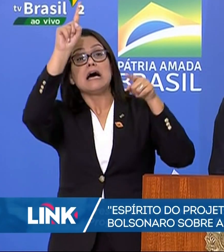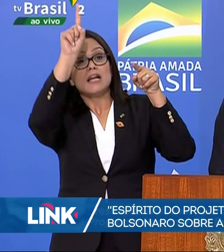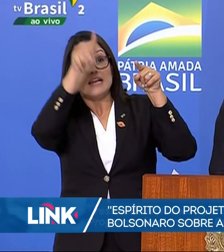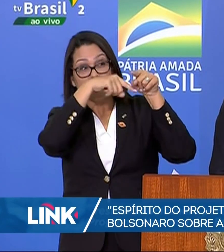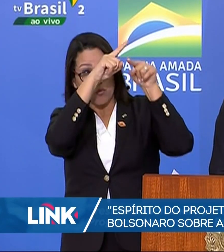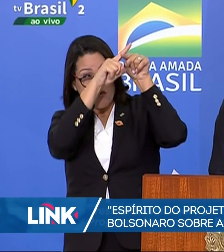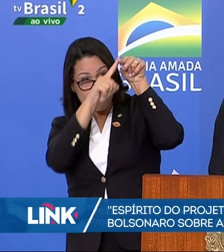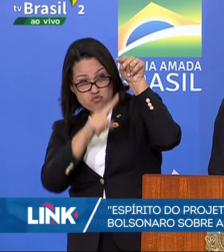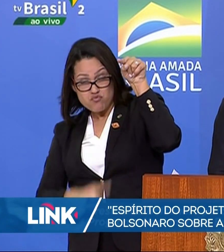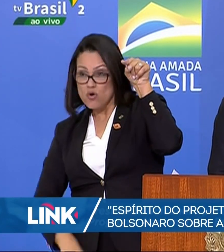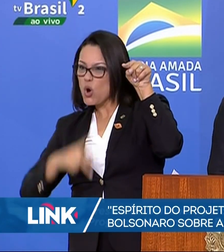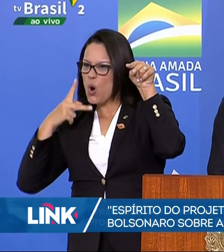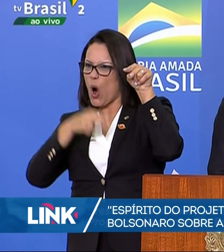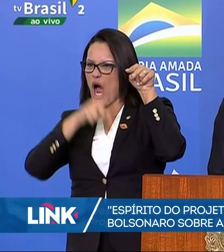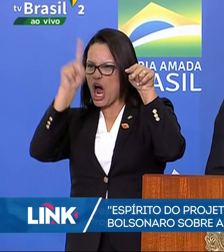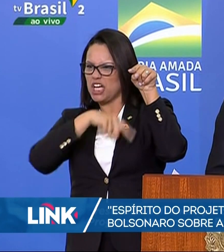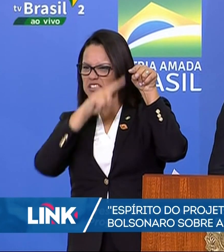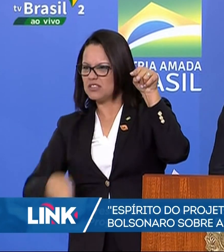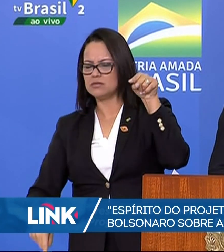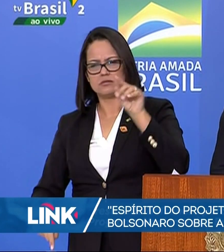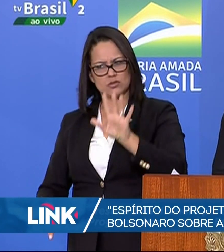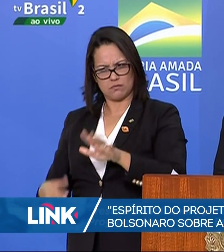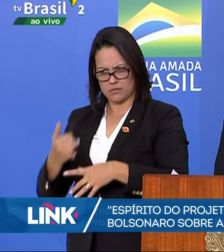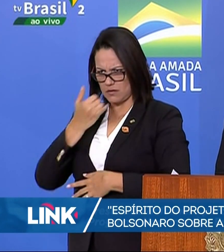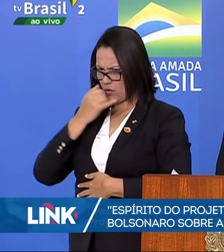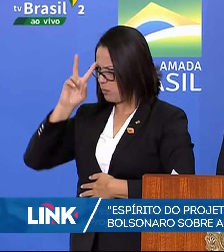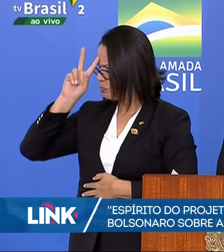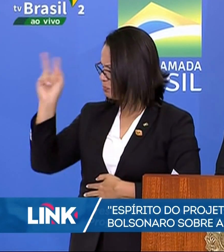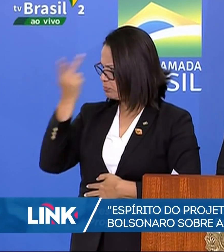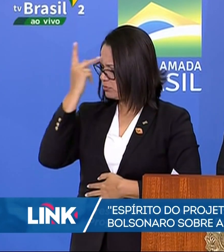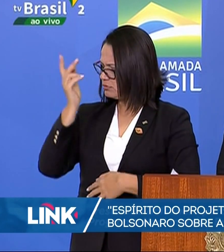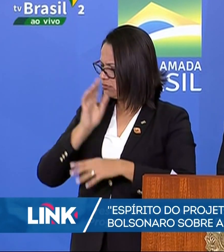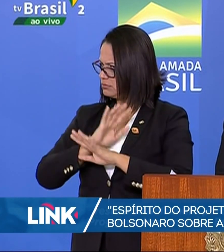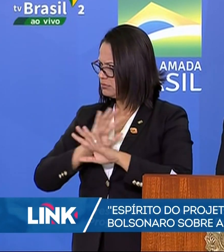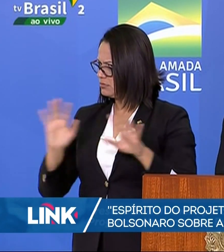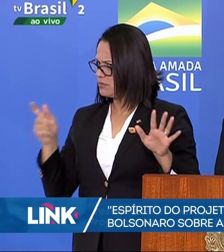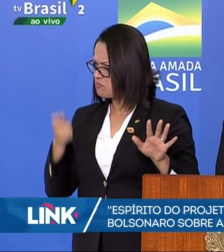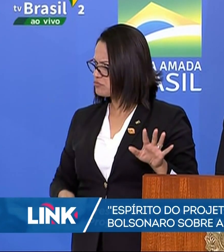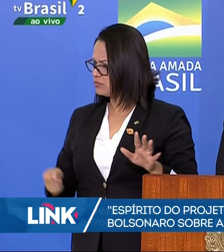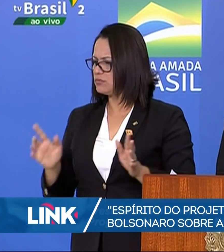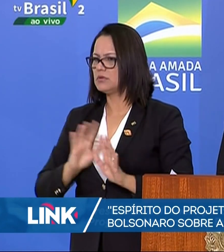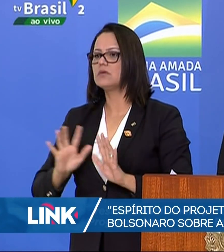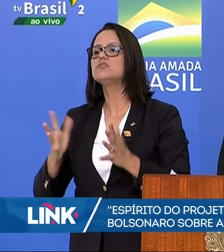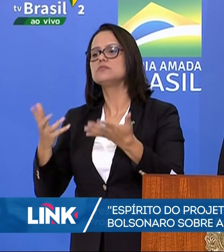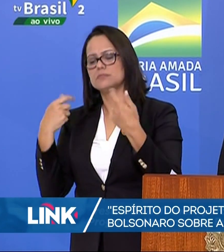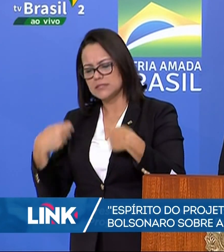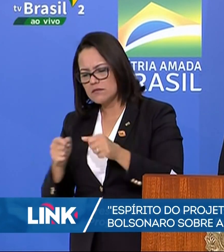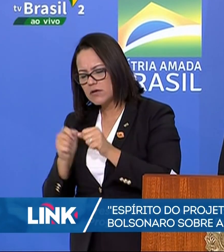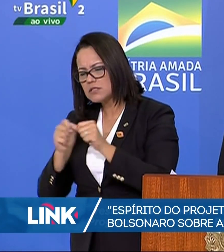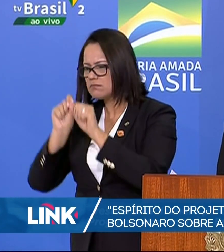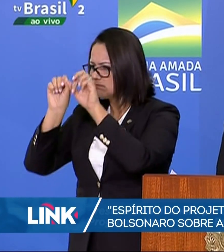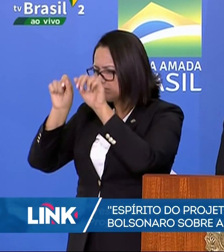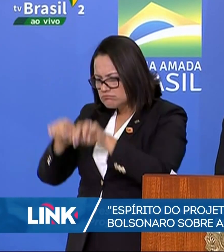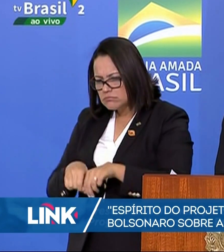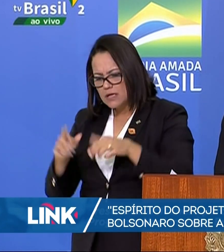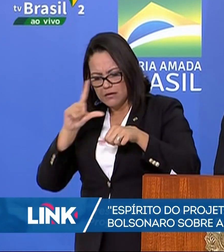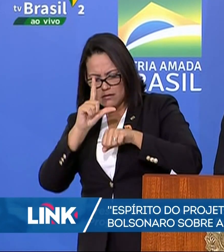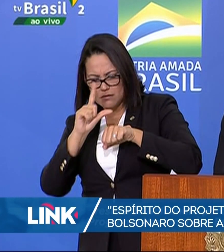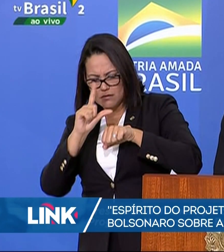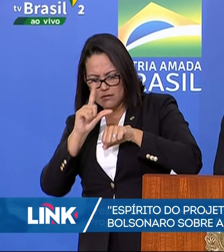sou radical, mas devemos construir algo que possa, sim, fazer o Brasil ser diferente